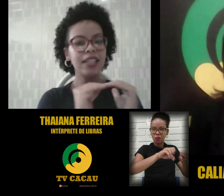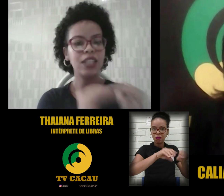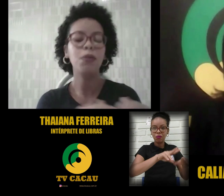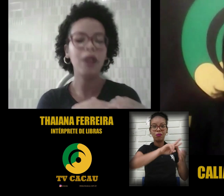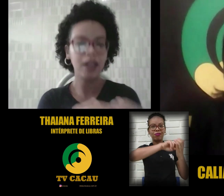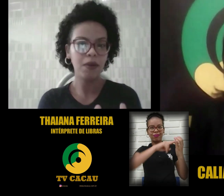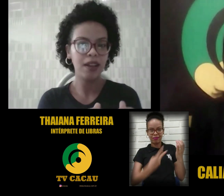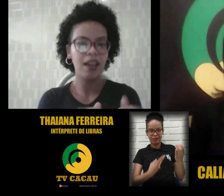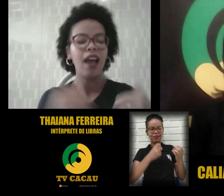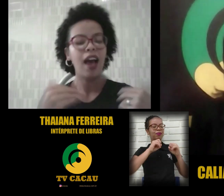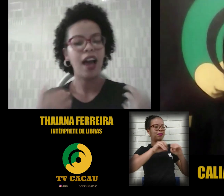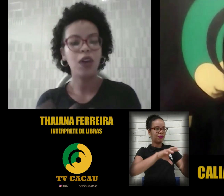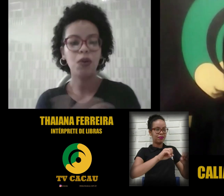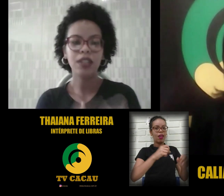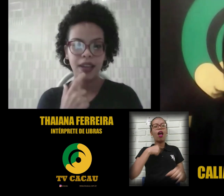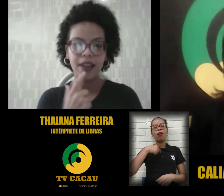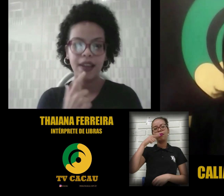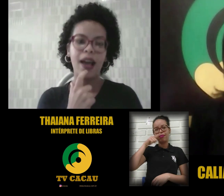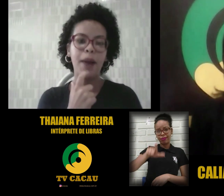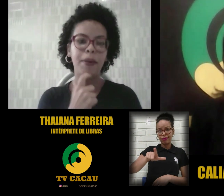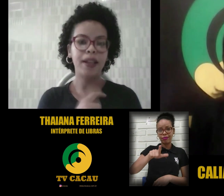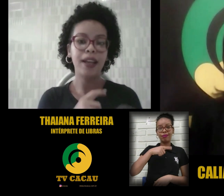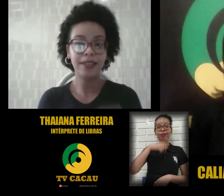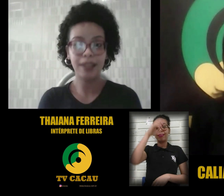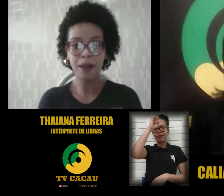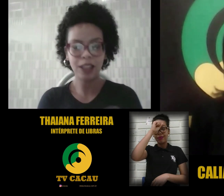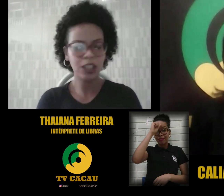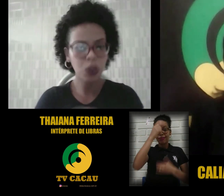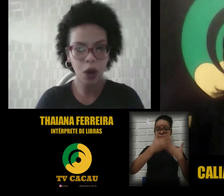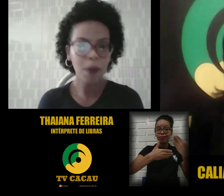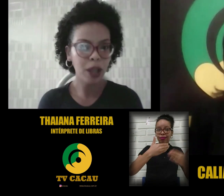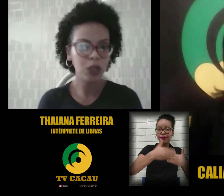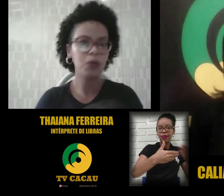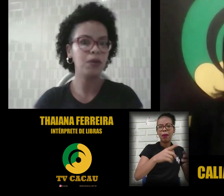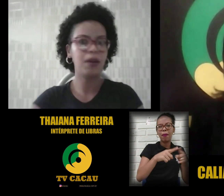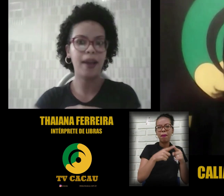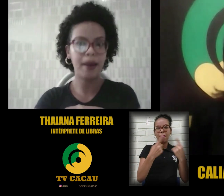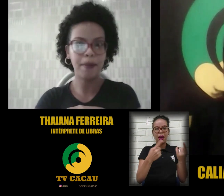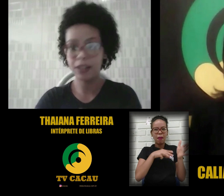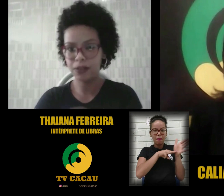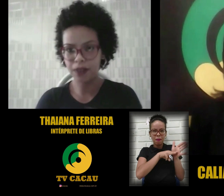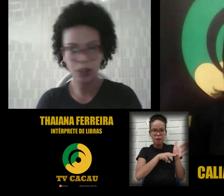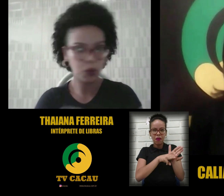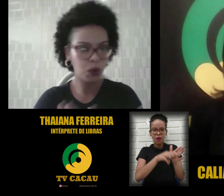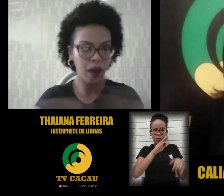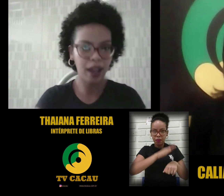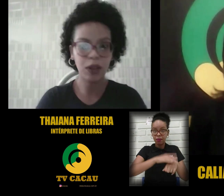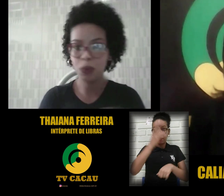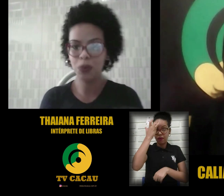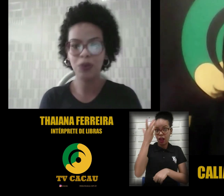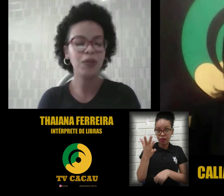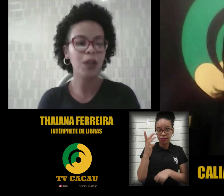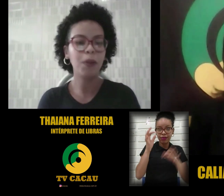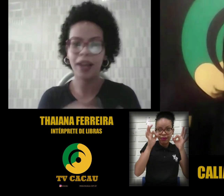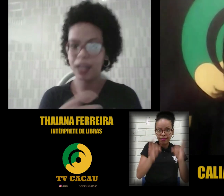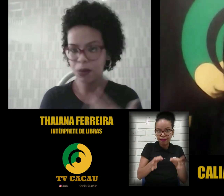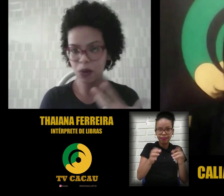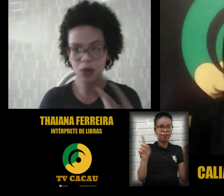bilingue. Aí, eu consegui aprender assim. Mas, assim, não é o método mais fácil, correto, único, não. Porque cada pessoa tem